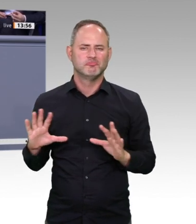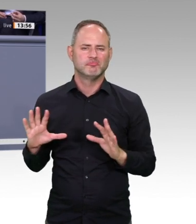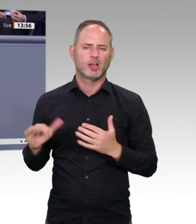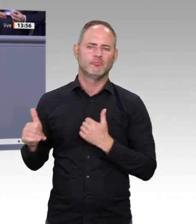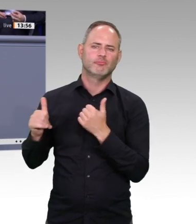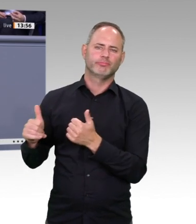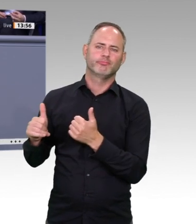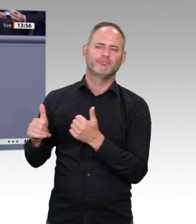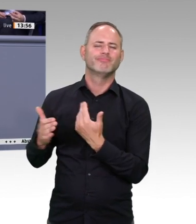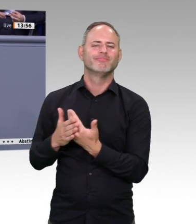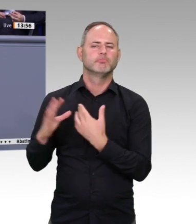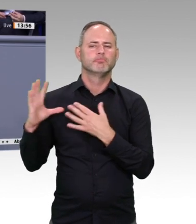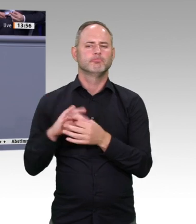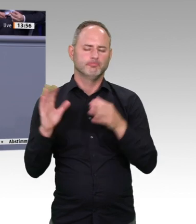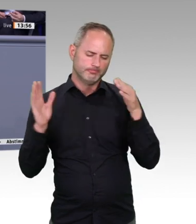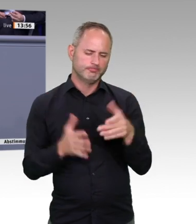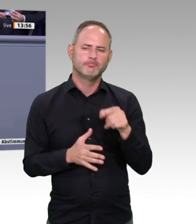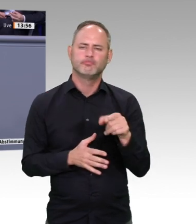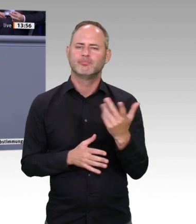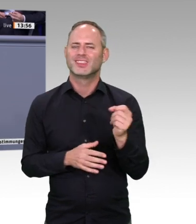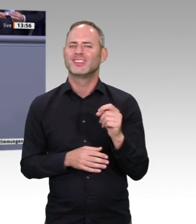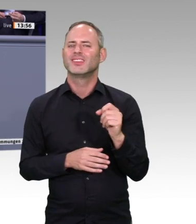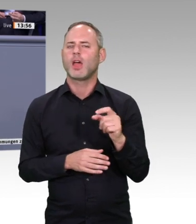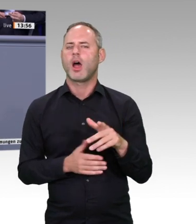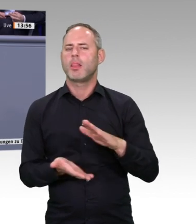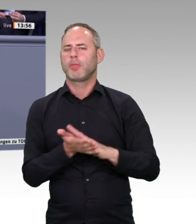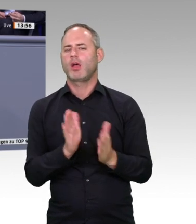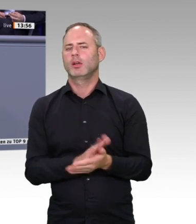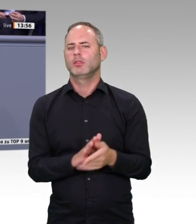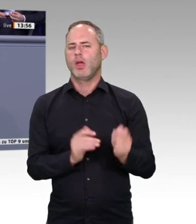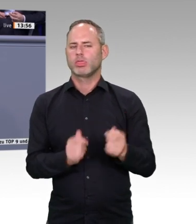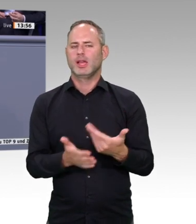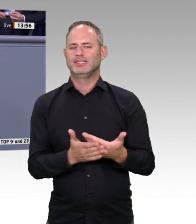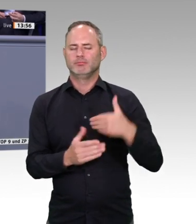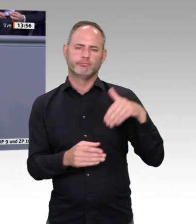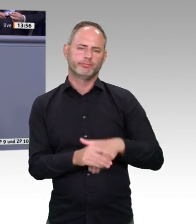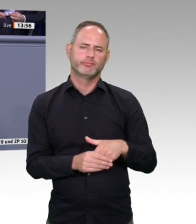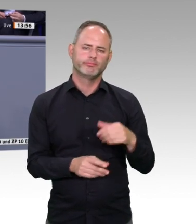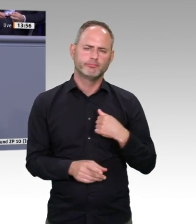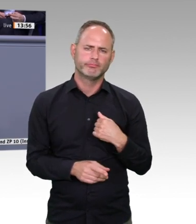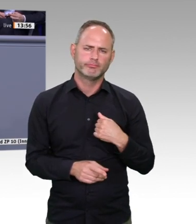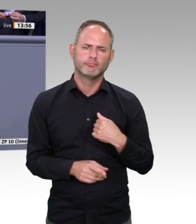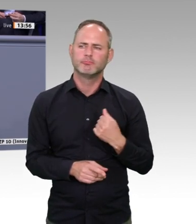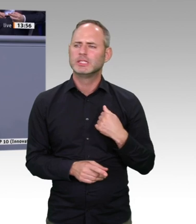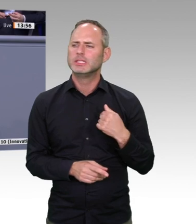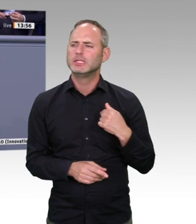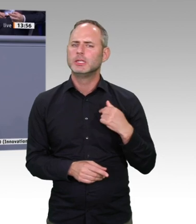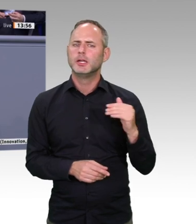Netzwerken veröffentlichten, was Sie unter Nachhaltigkeit verstehen. der Hauptbegriff war dort immer